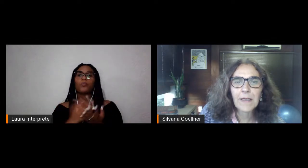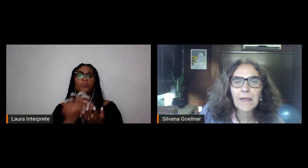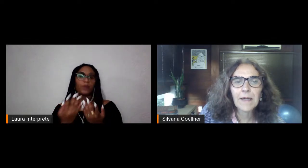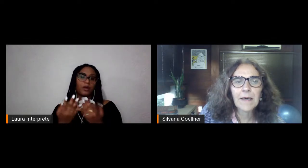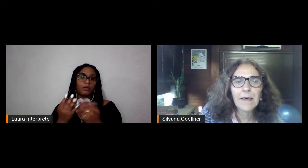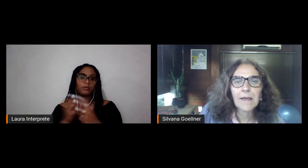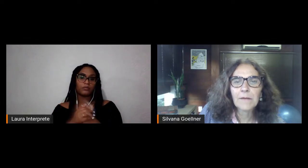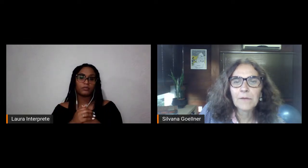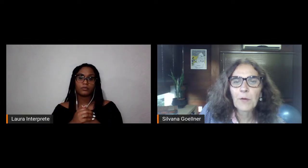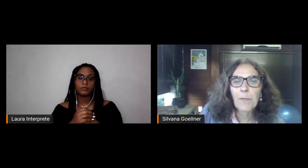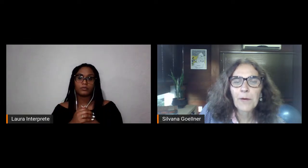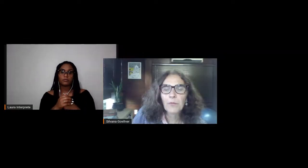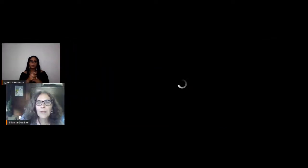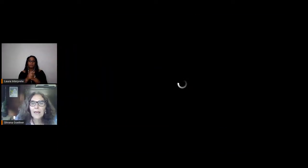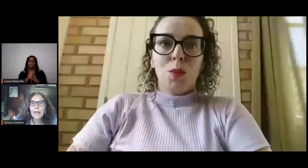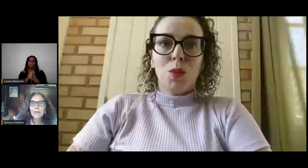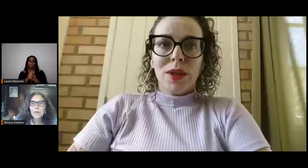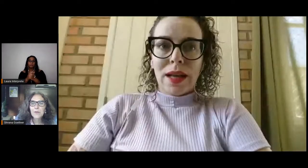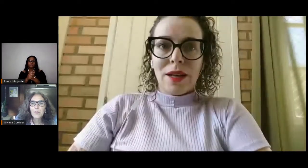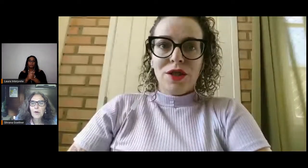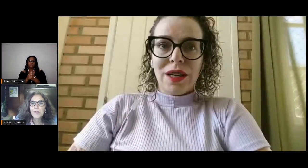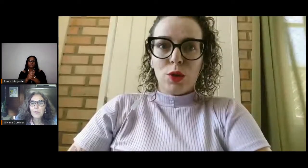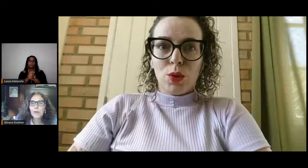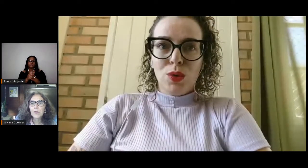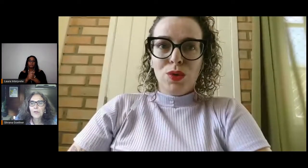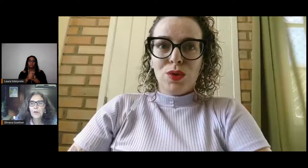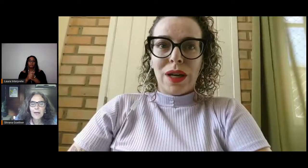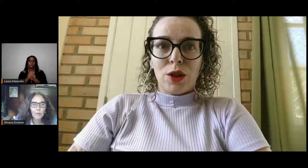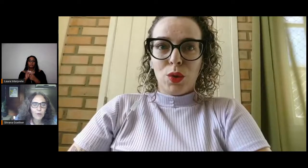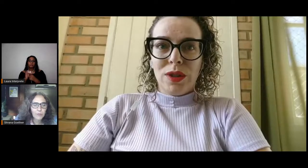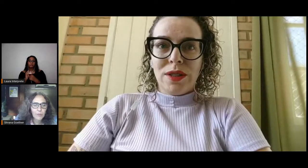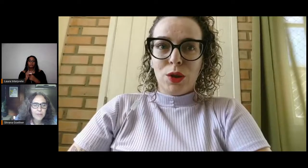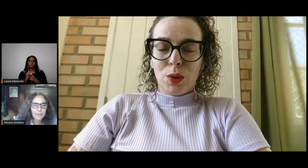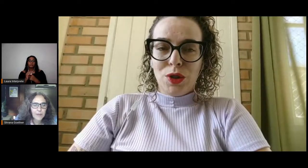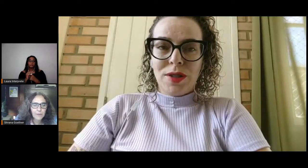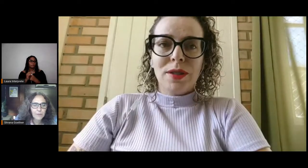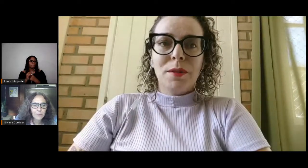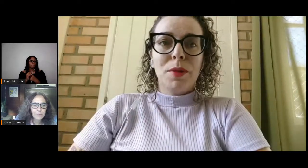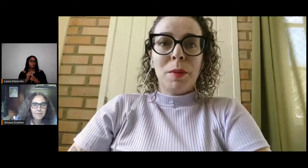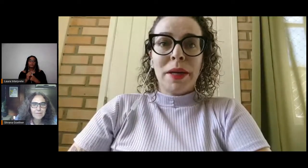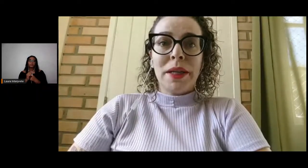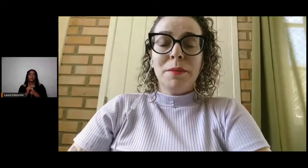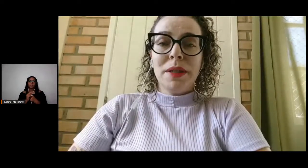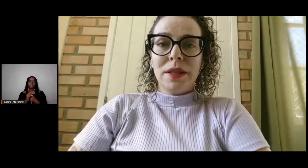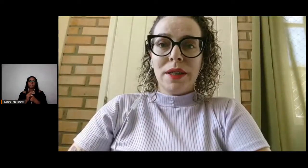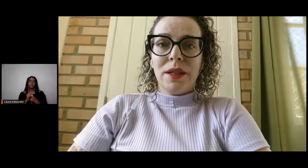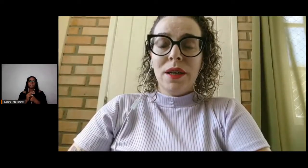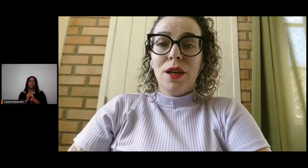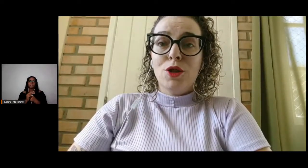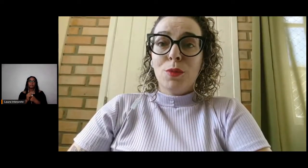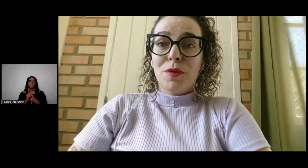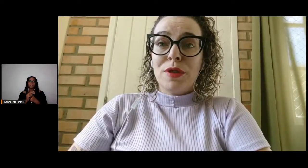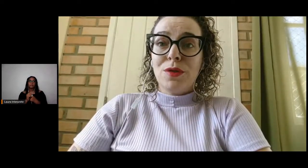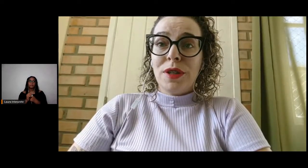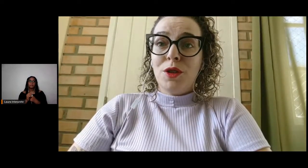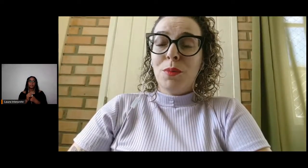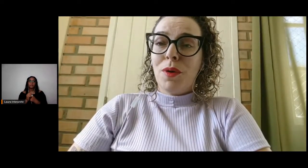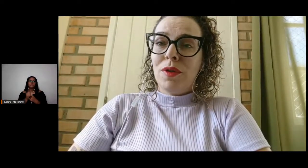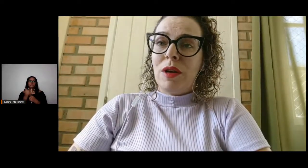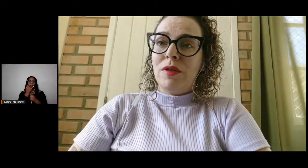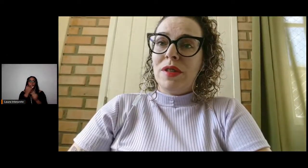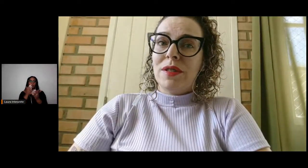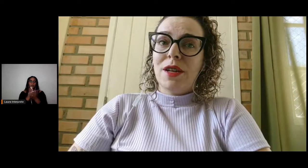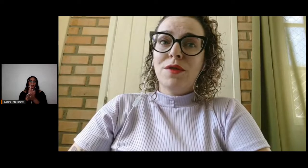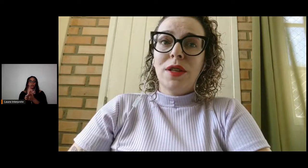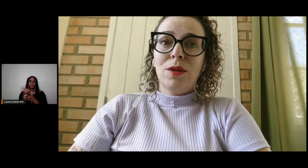Também tem uma pergunta, Kátia, se o esporte pode ajudar no autoconhecimento. Meu nome é Mariane Pizzani, sou professora e